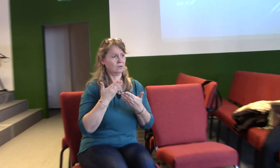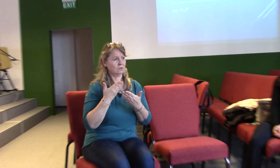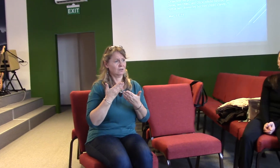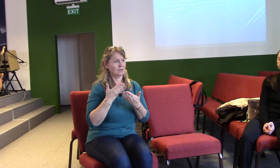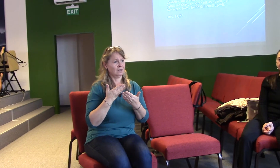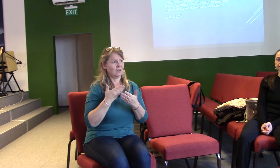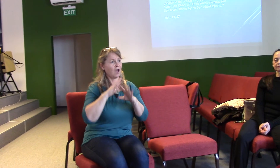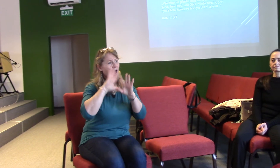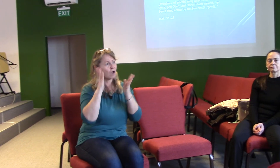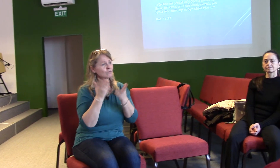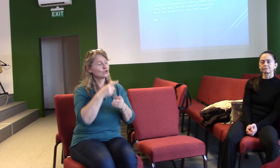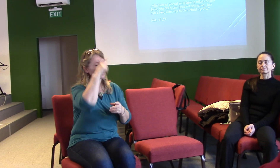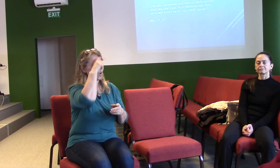chtěl syn zjevit.